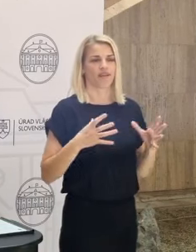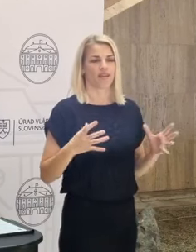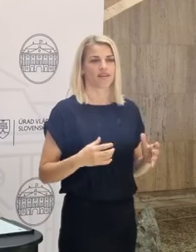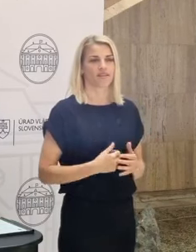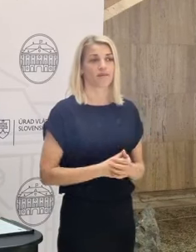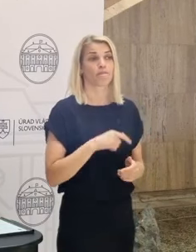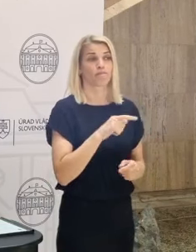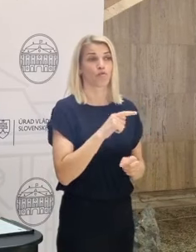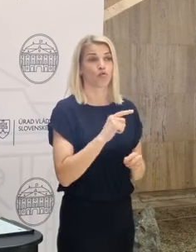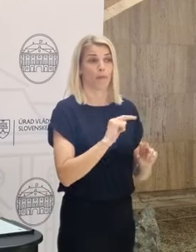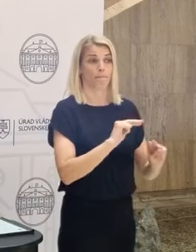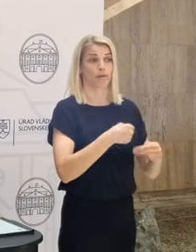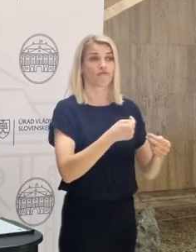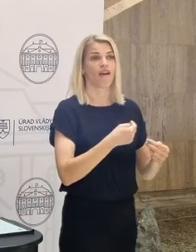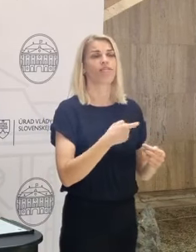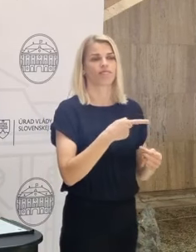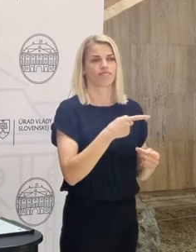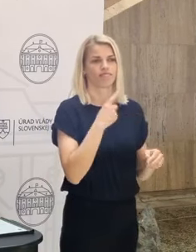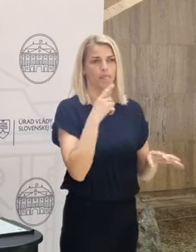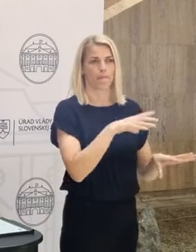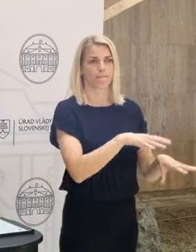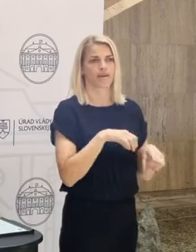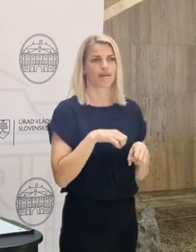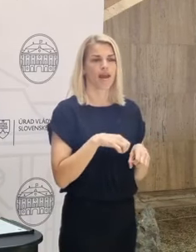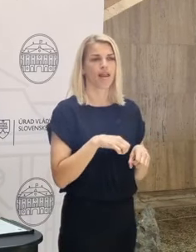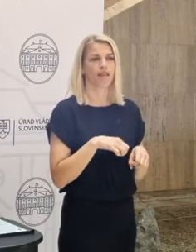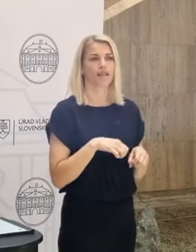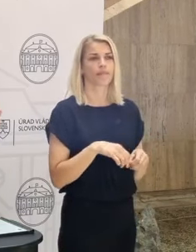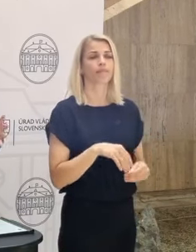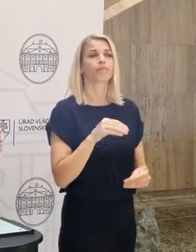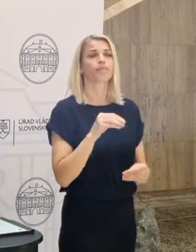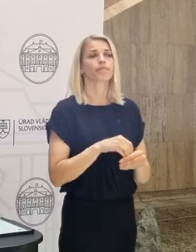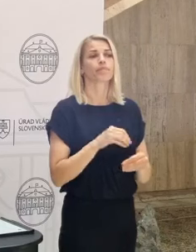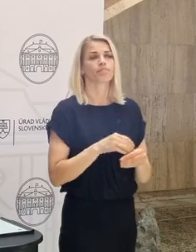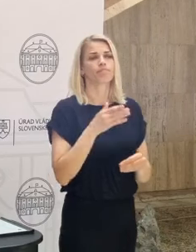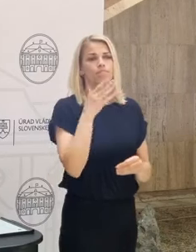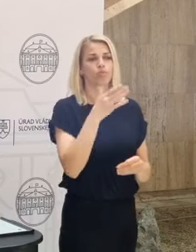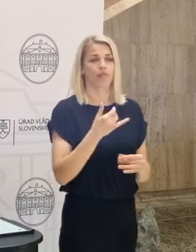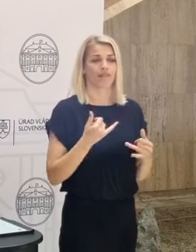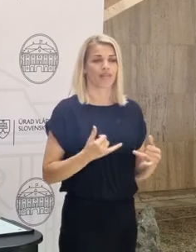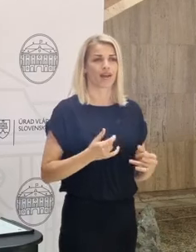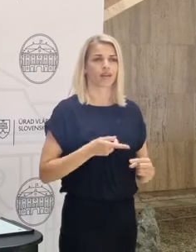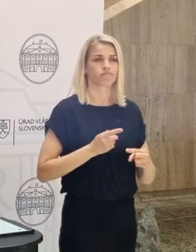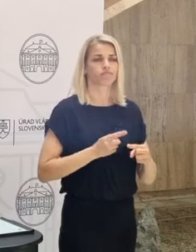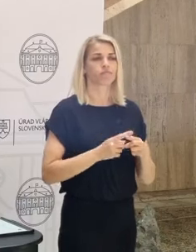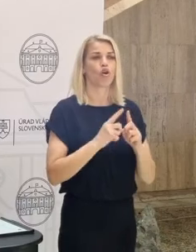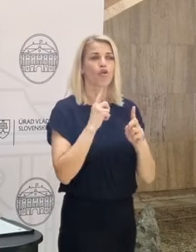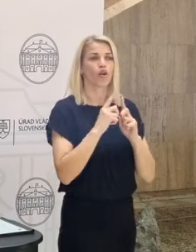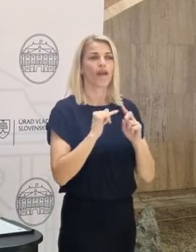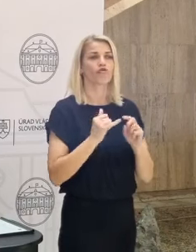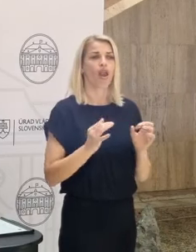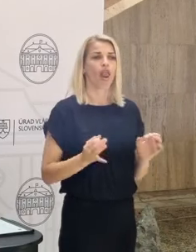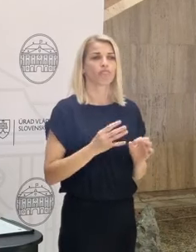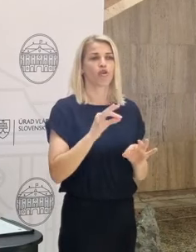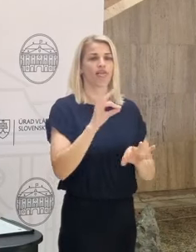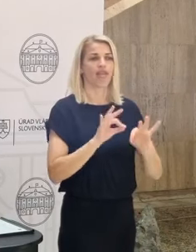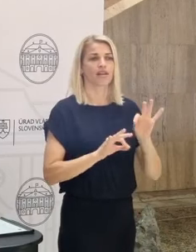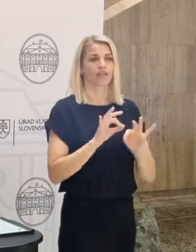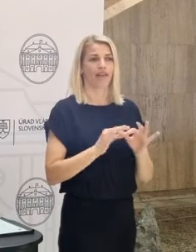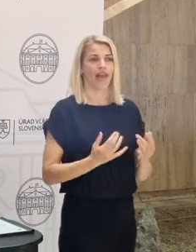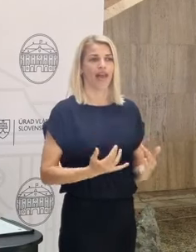prijali a vlastne budeme intenzívne teraz rokovať ešte v lepšom nastavení toho